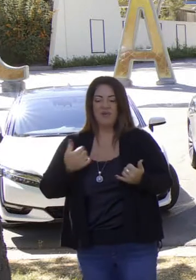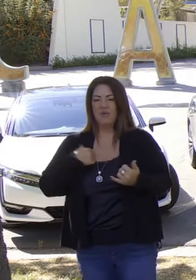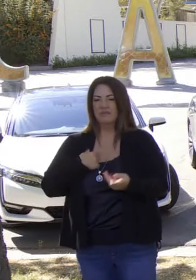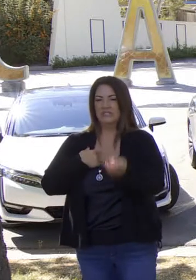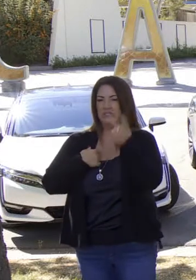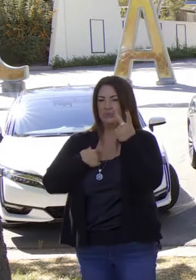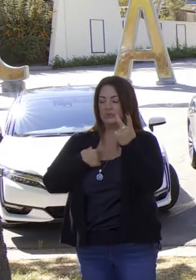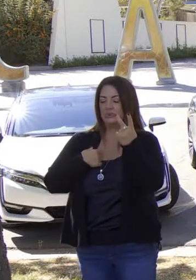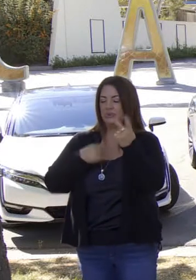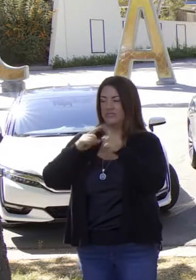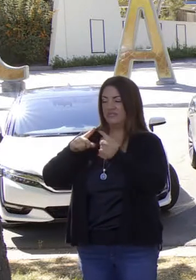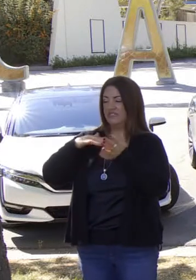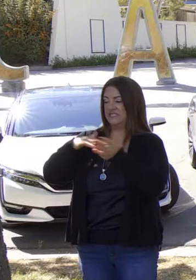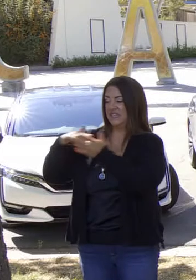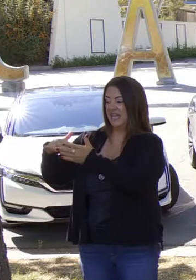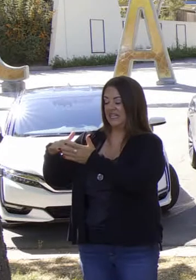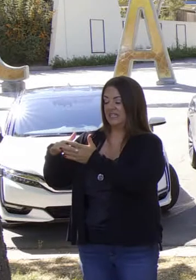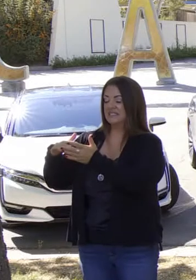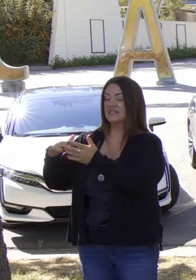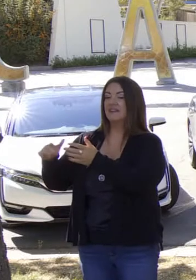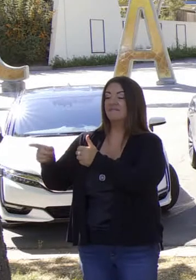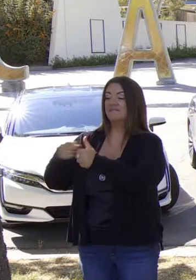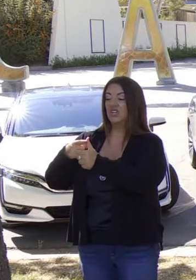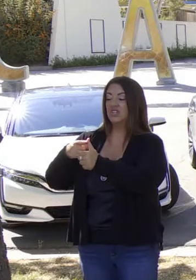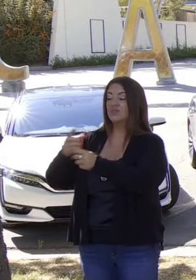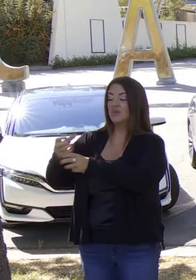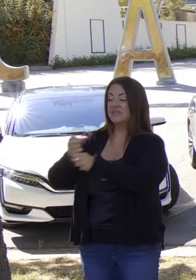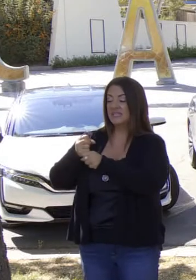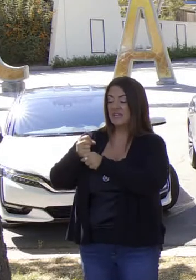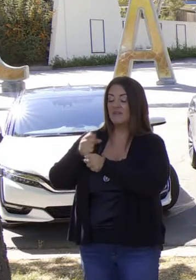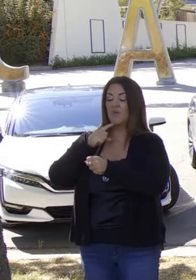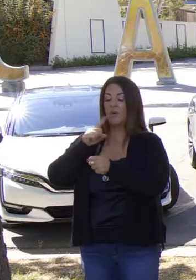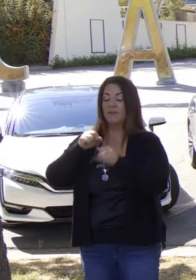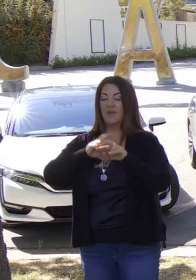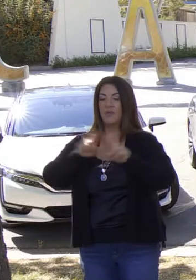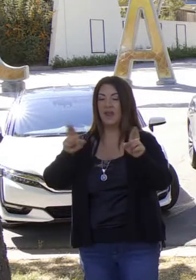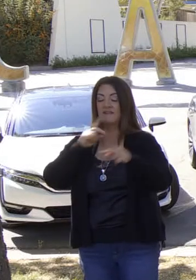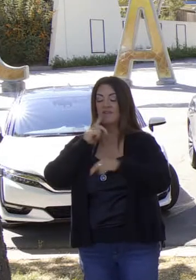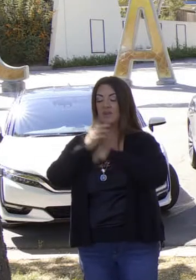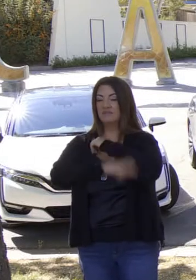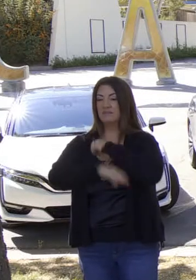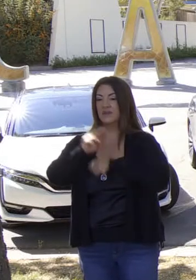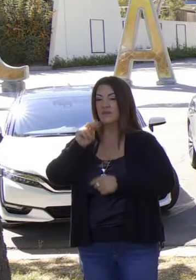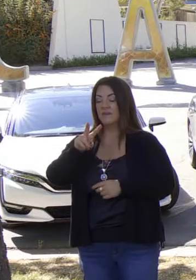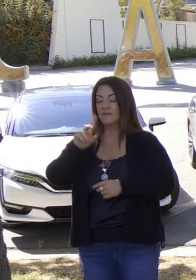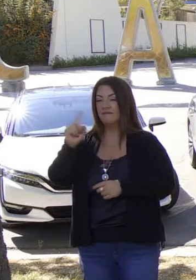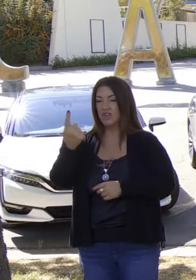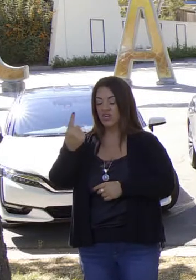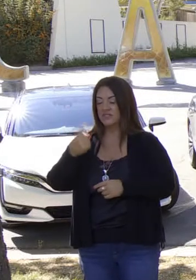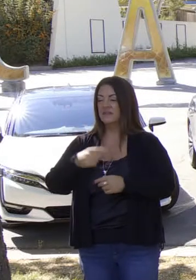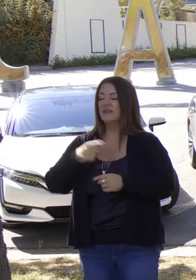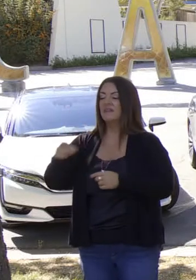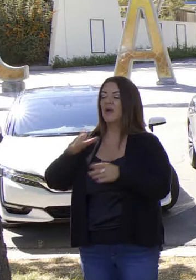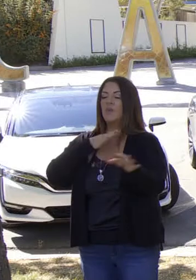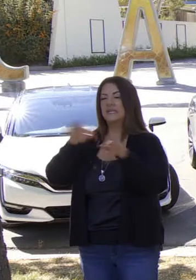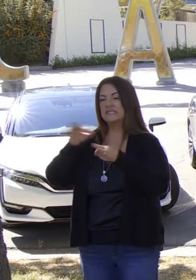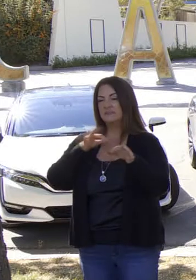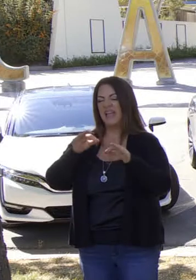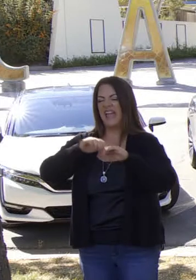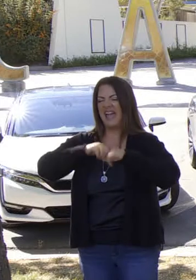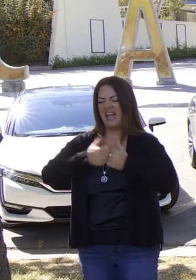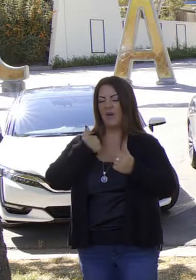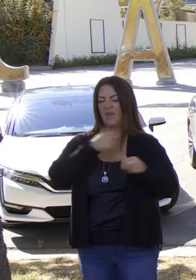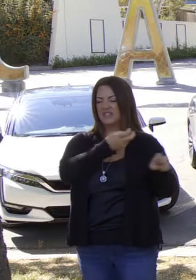lleva a cabo. Dos estudios importantes van a salir. El primero de noviembre sale el primer ensayo sobre cómo acelerar esta